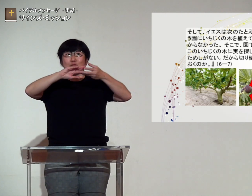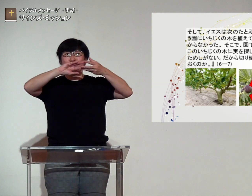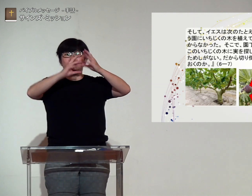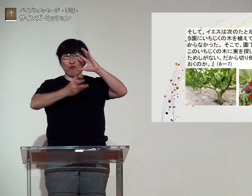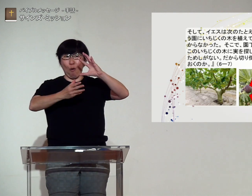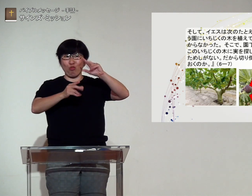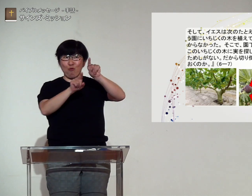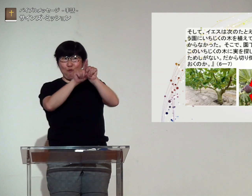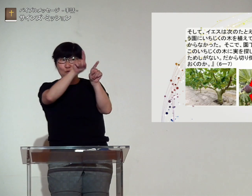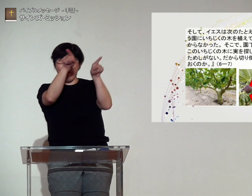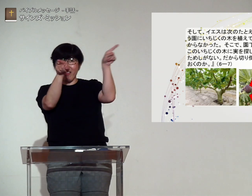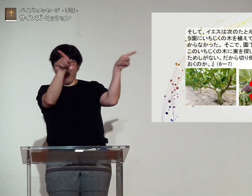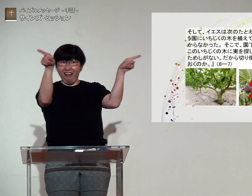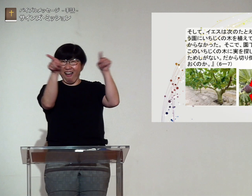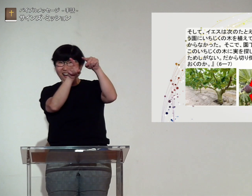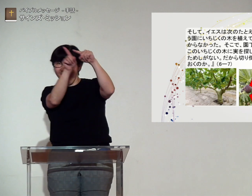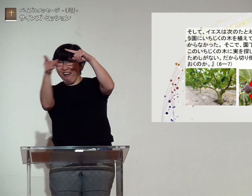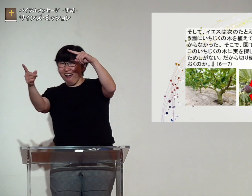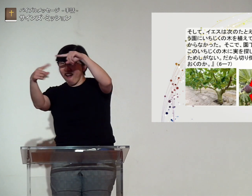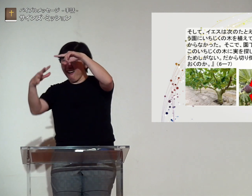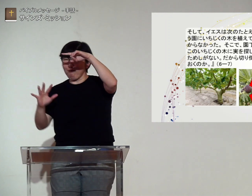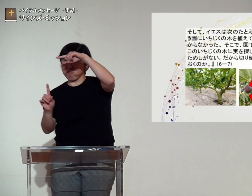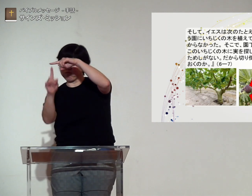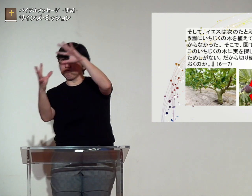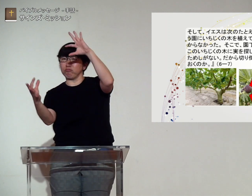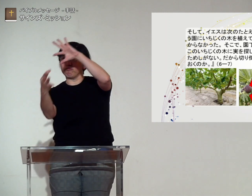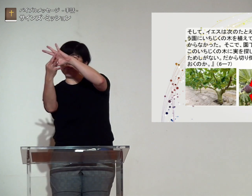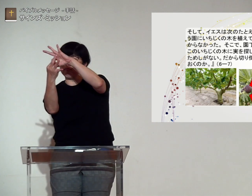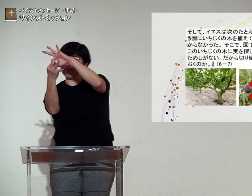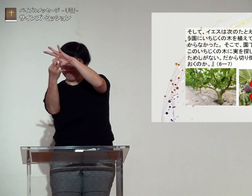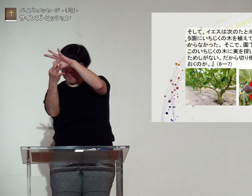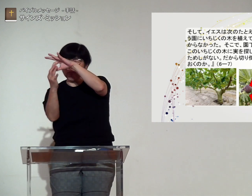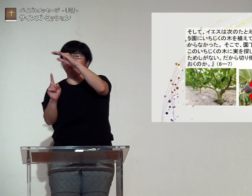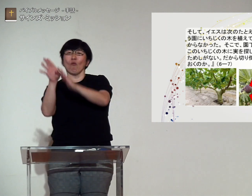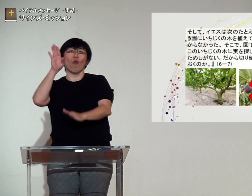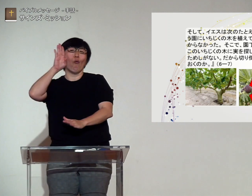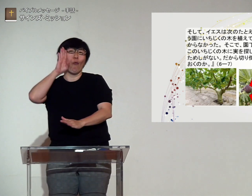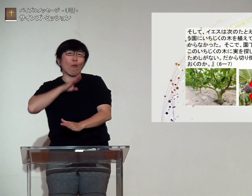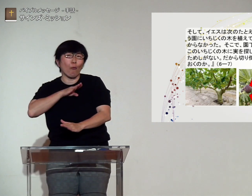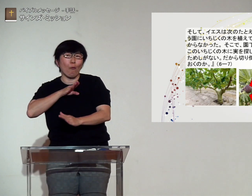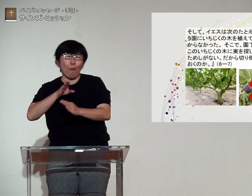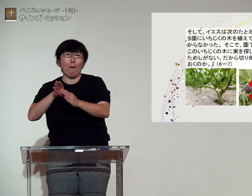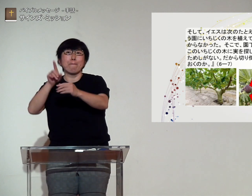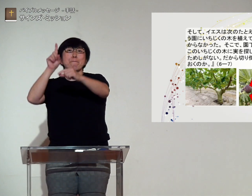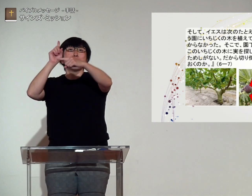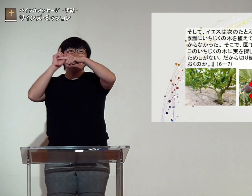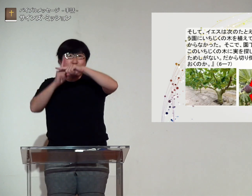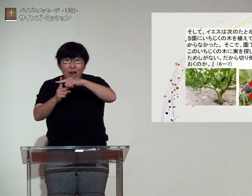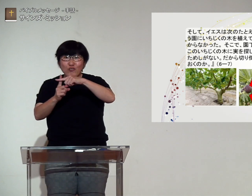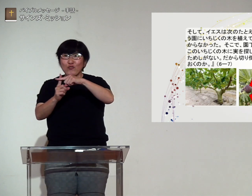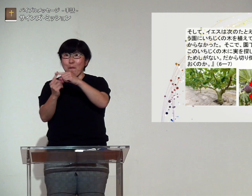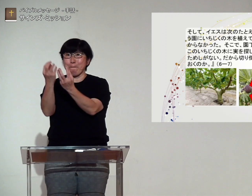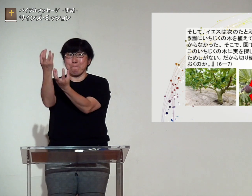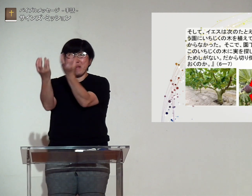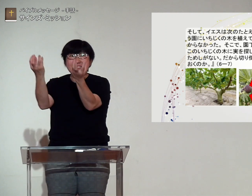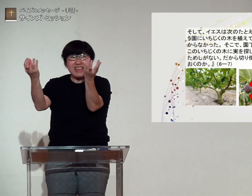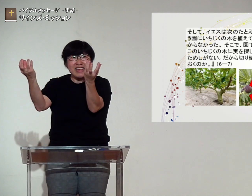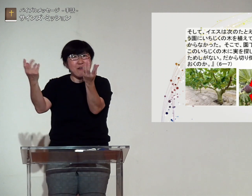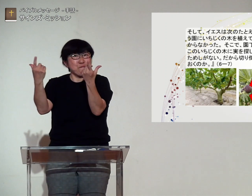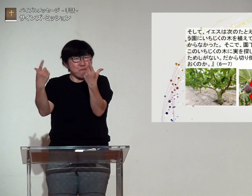の枝が一軸の木に伸びて枝張りがスムーズになるためプラス